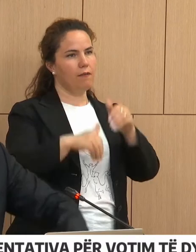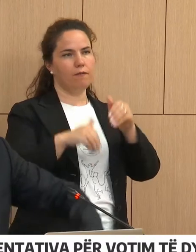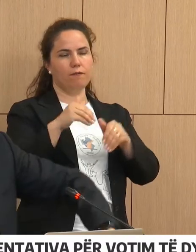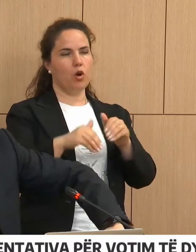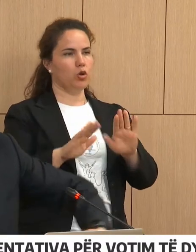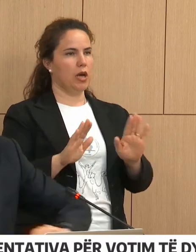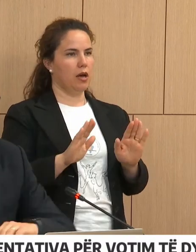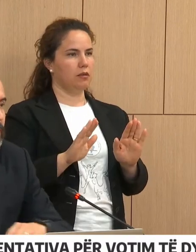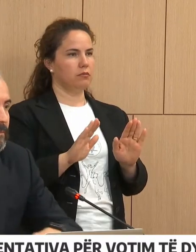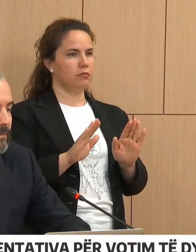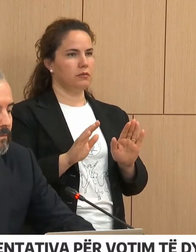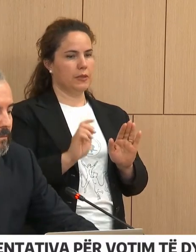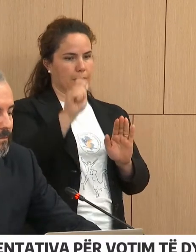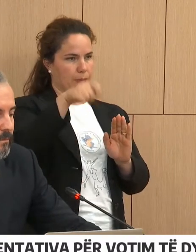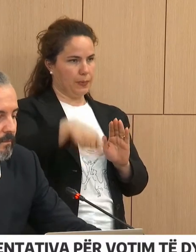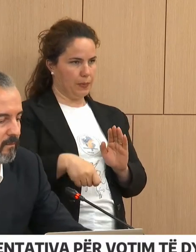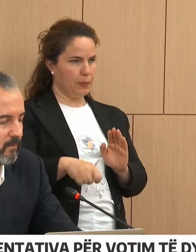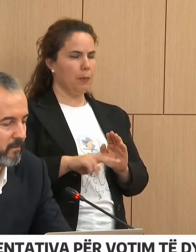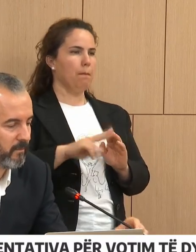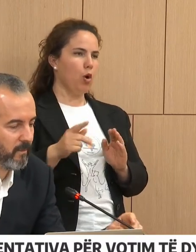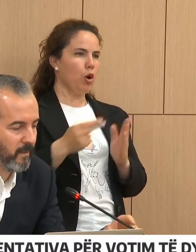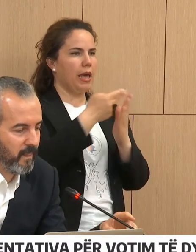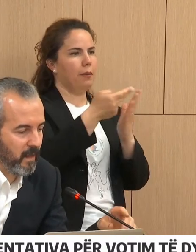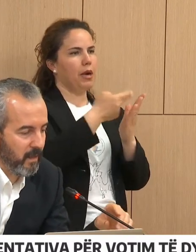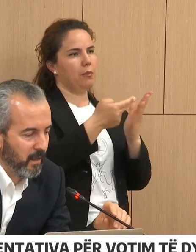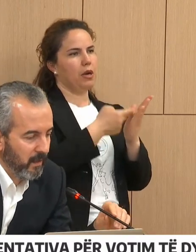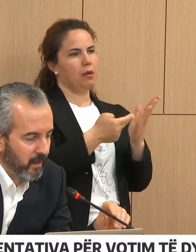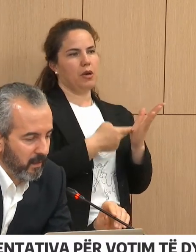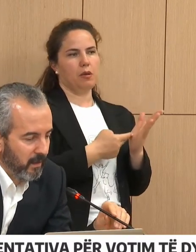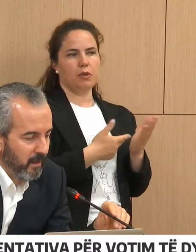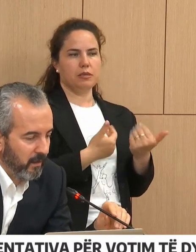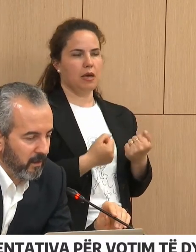është votuar me paisjen pej, nuk kanë raportuar në komisionin qëndror të zxedheve.